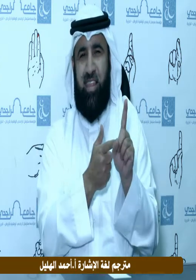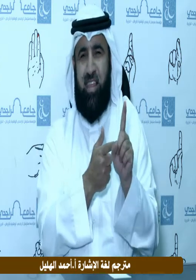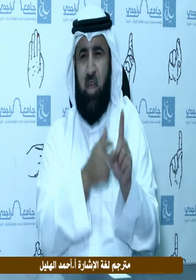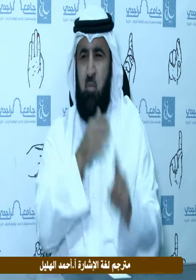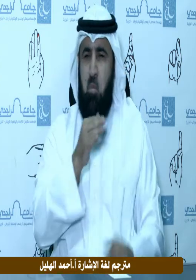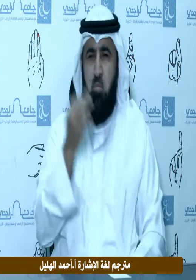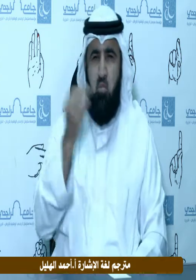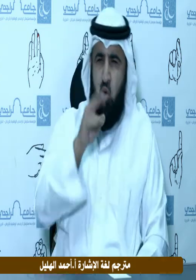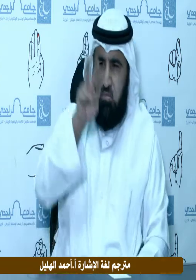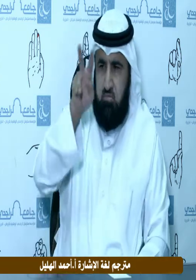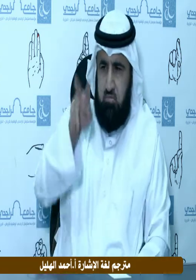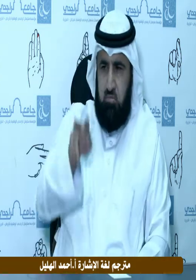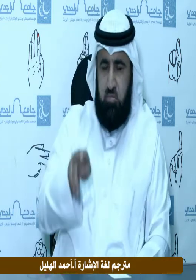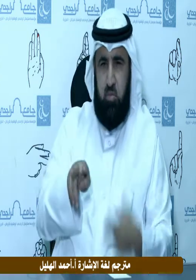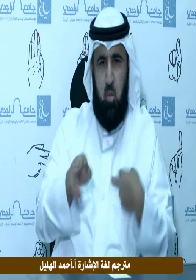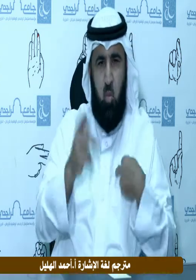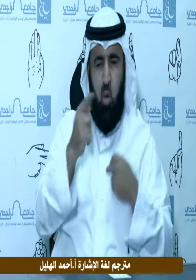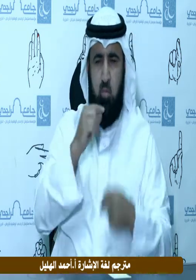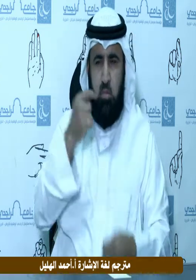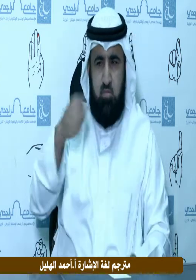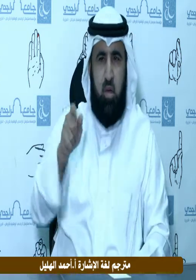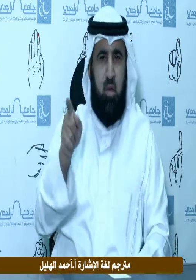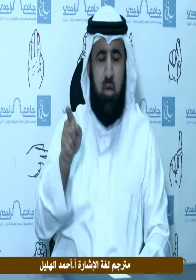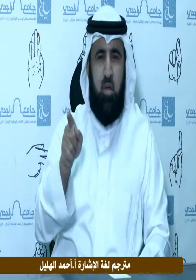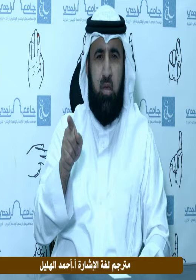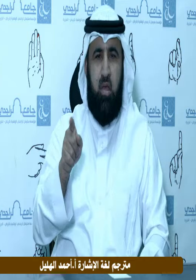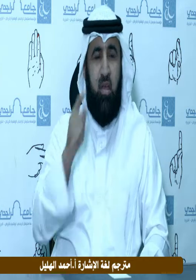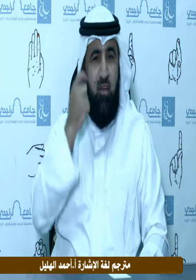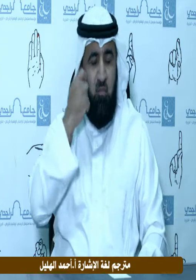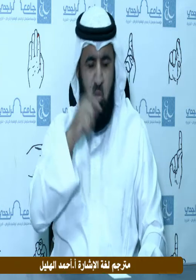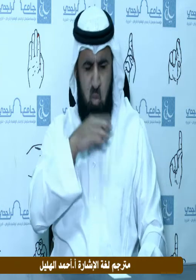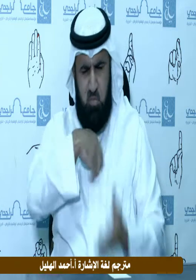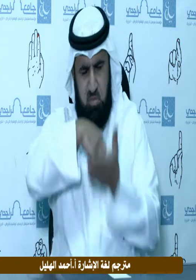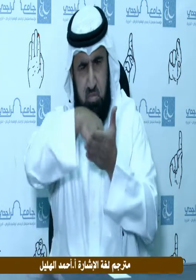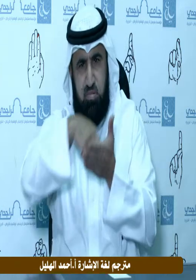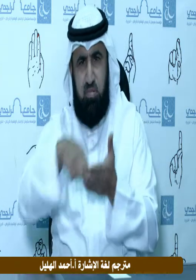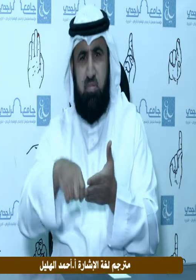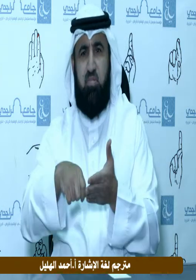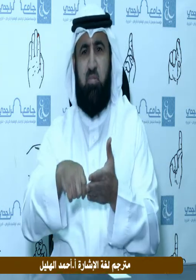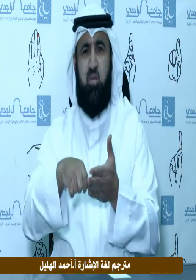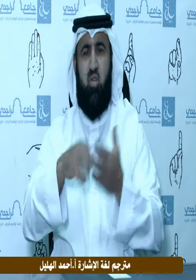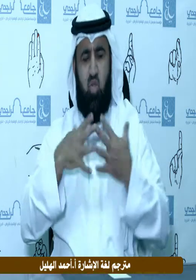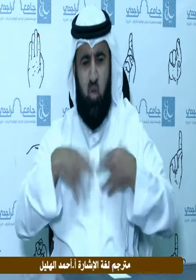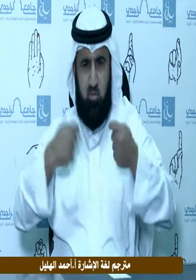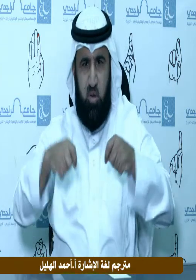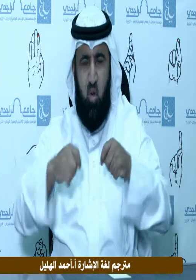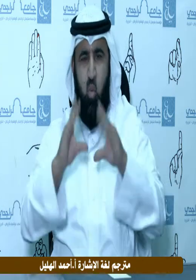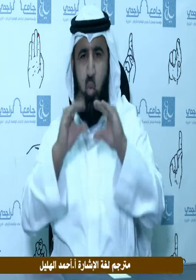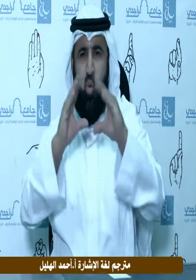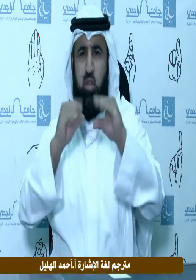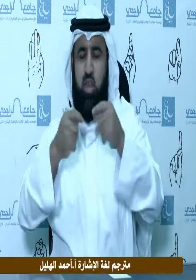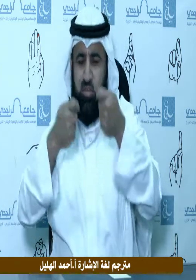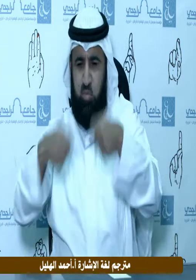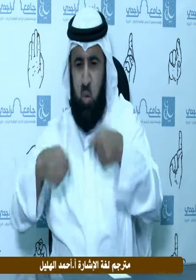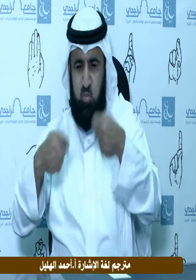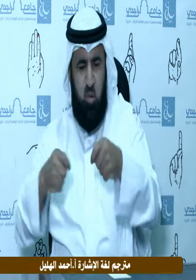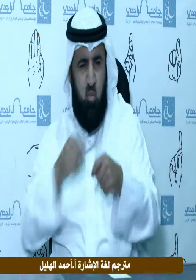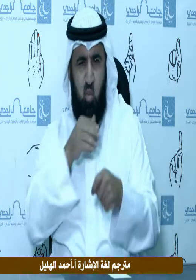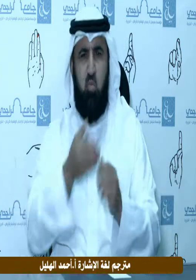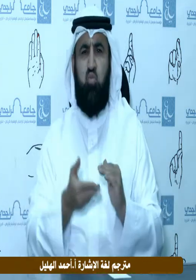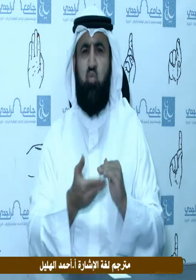الله صلى الله عليه وسلم لفاطمة بساط ووسادة حش وهاليف